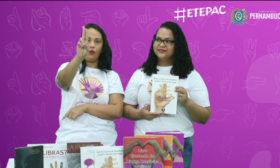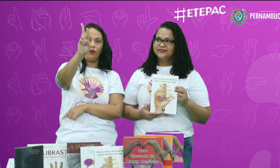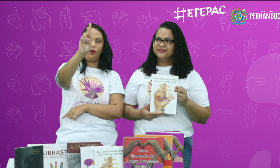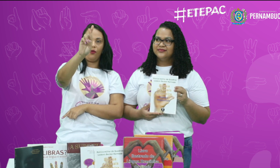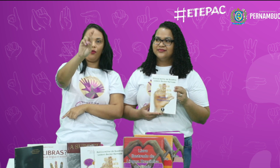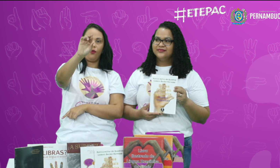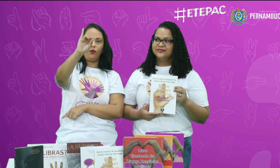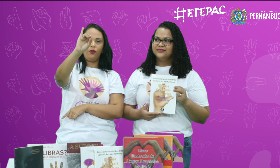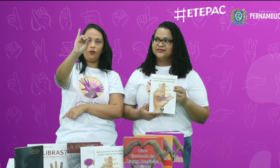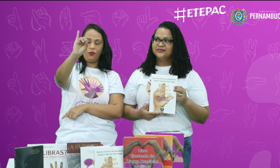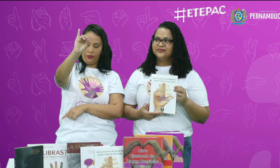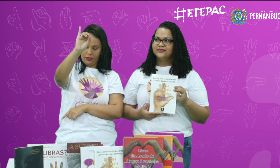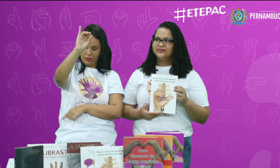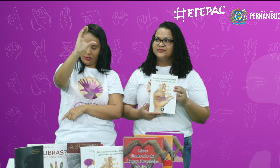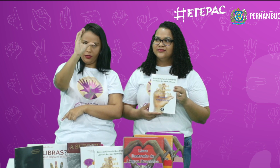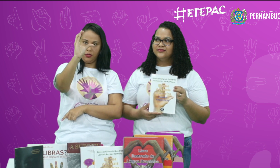Souza. Souza. novo.